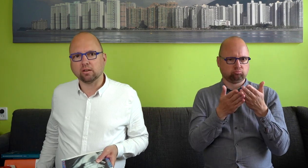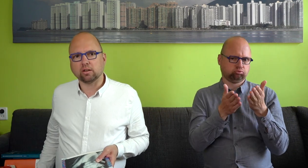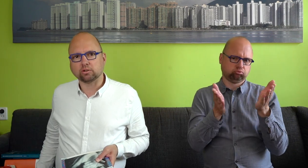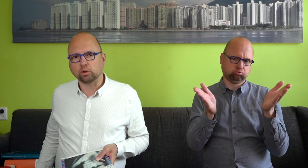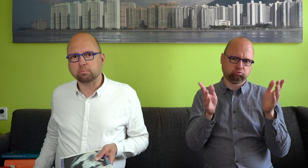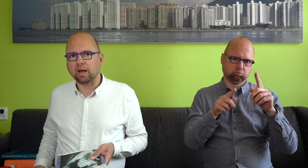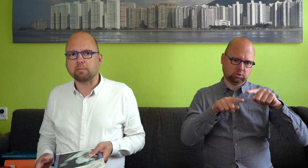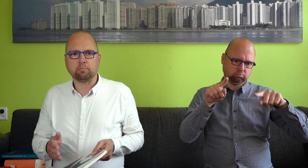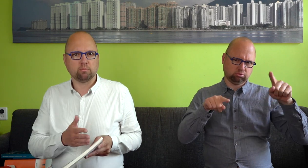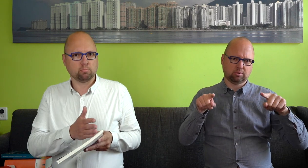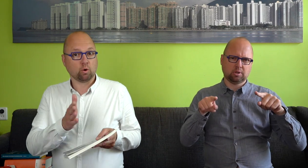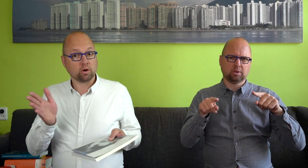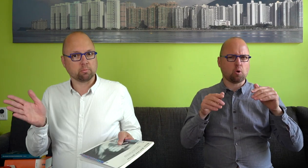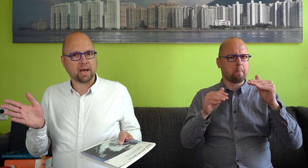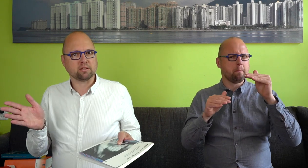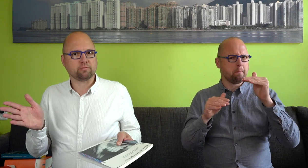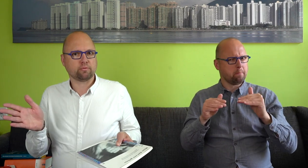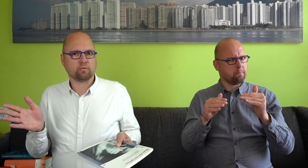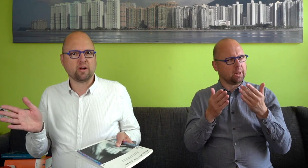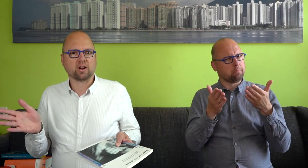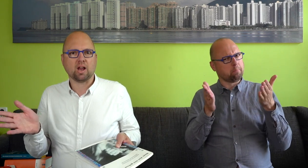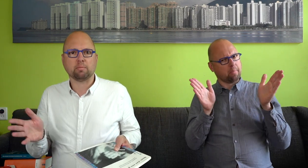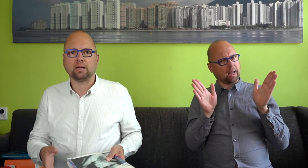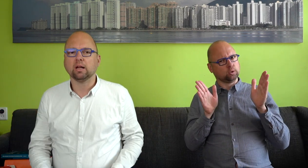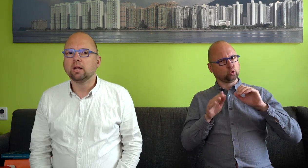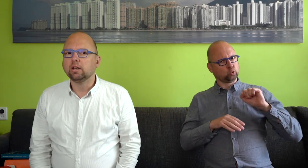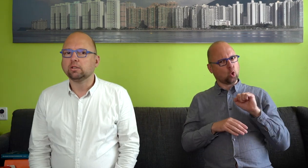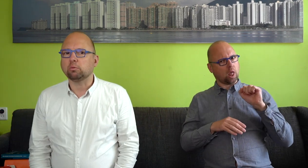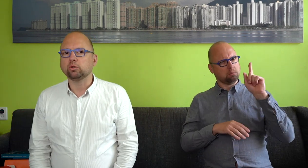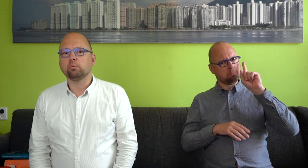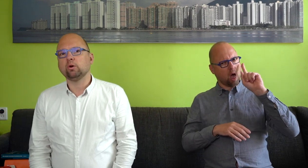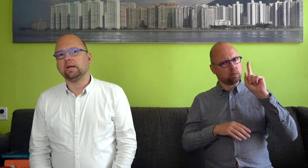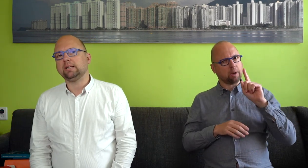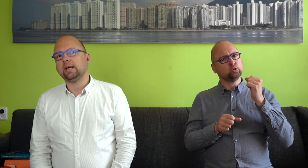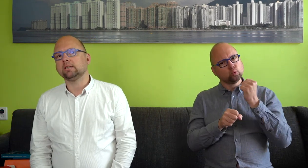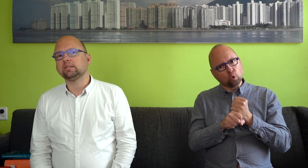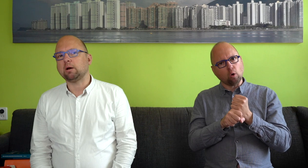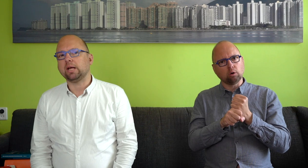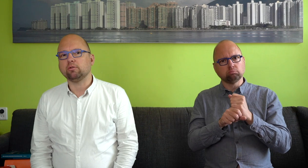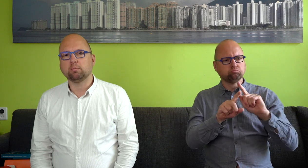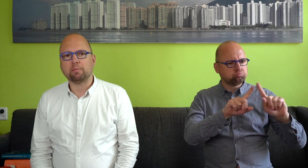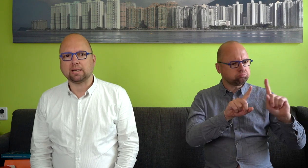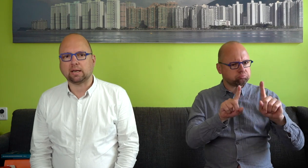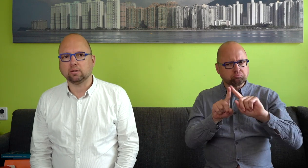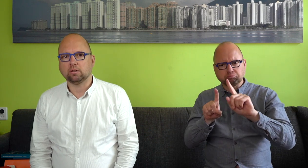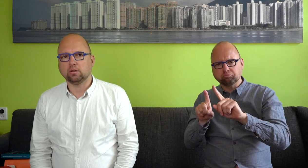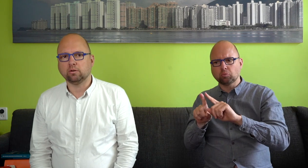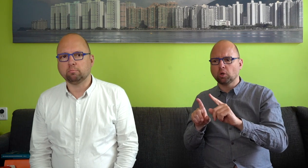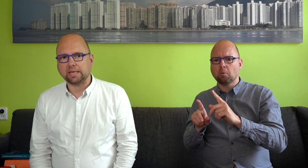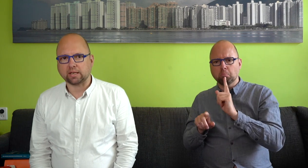dat Schotse plan, maar behoorlijke breedte voor wat er allemaal zou moeten gebeuren in de Nederlandse samenleving om gebarentaal een plek te